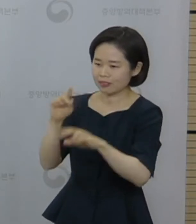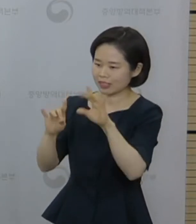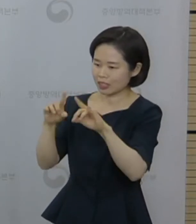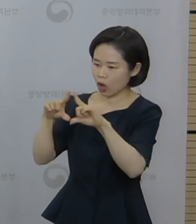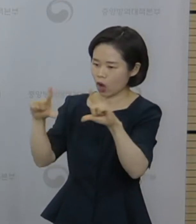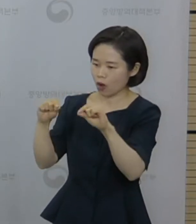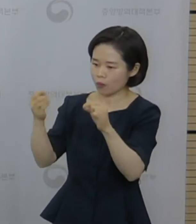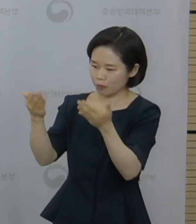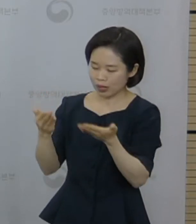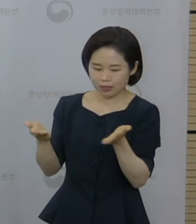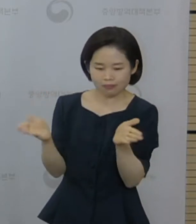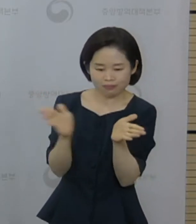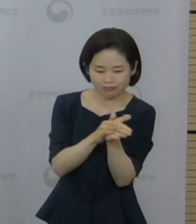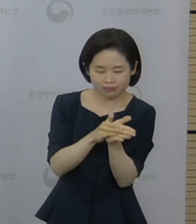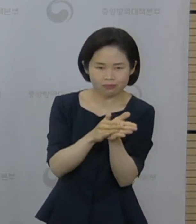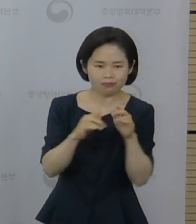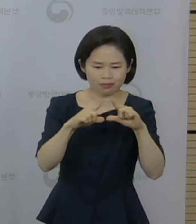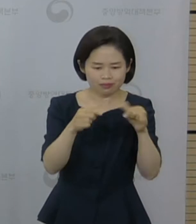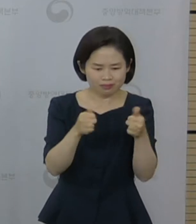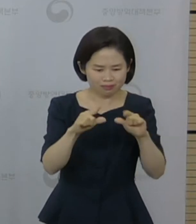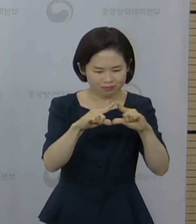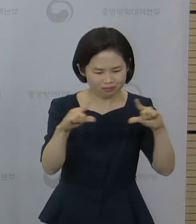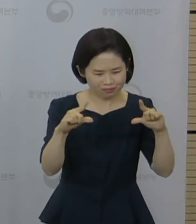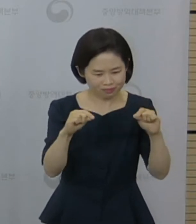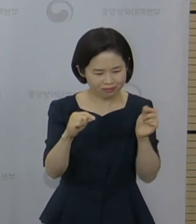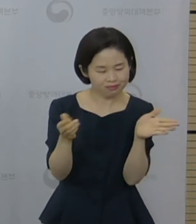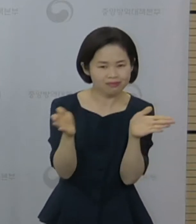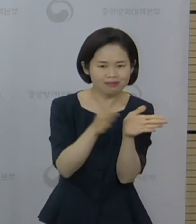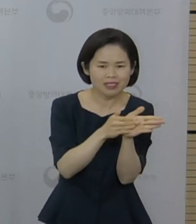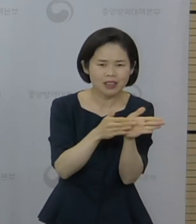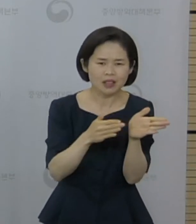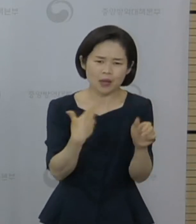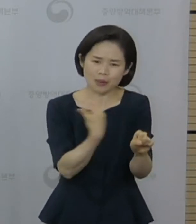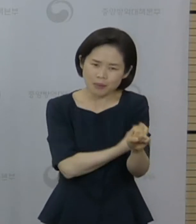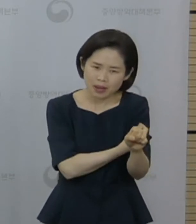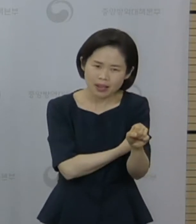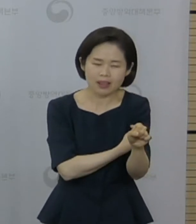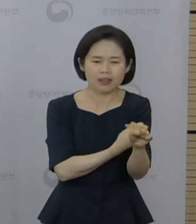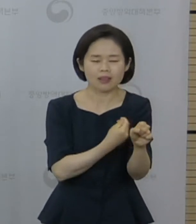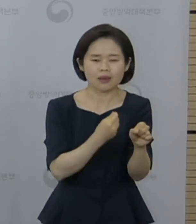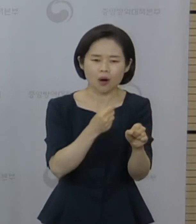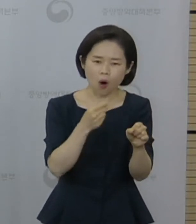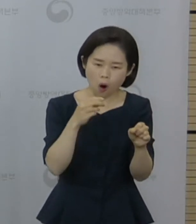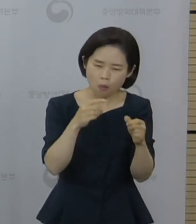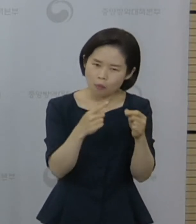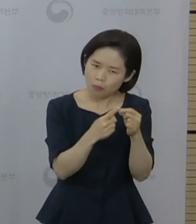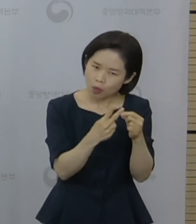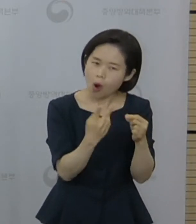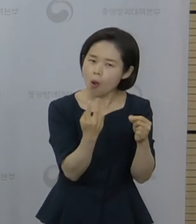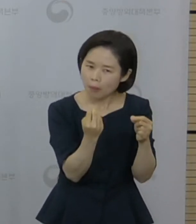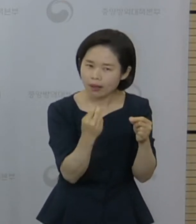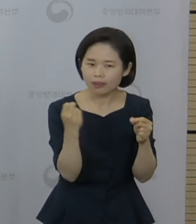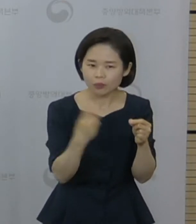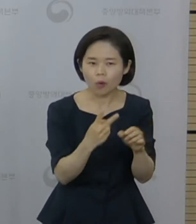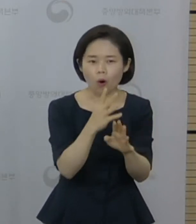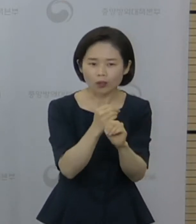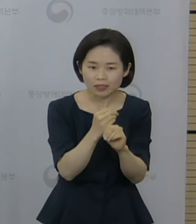부착할 수 있도록 작은 크기의 접종 회차, 접종 일자 등 필수적인 접종 정보만 담기게 됩니다.